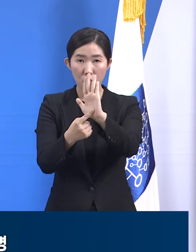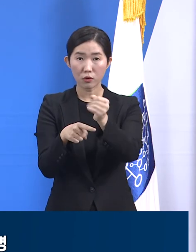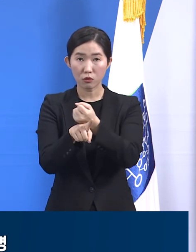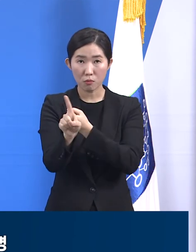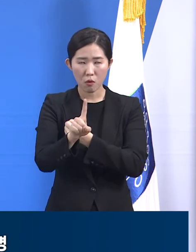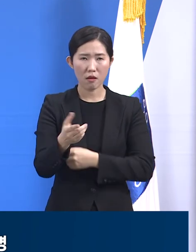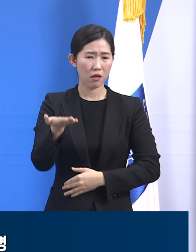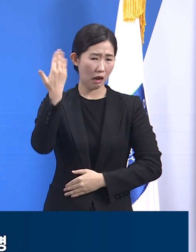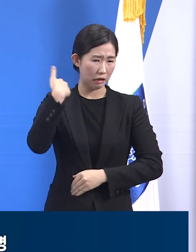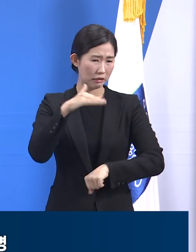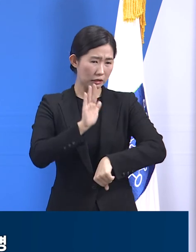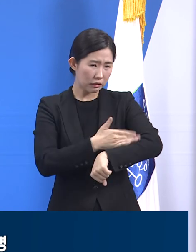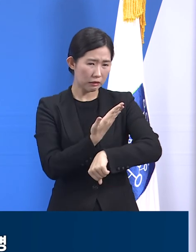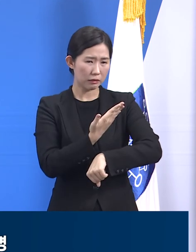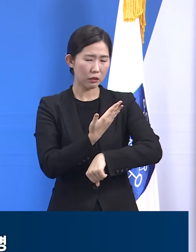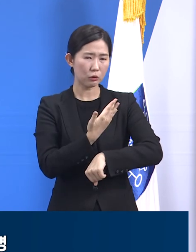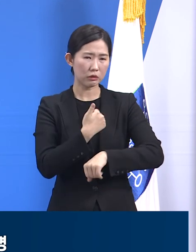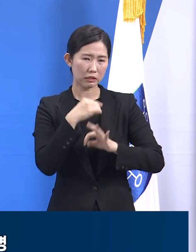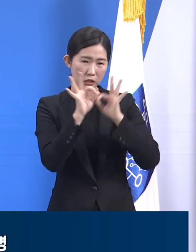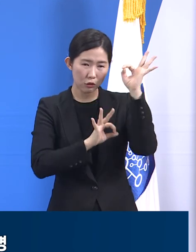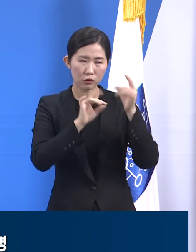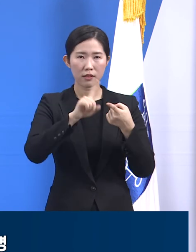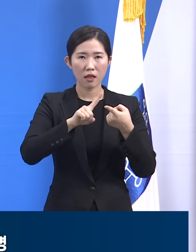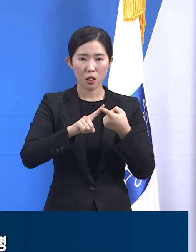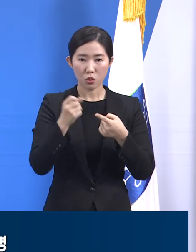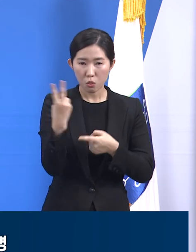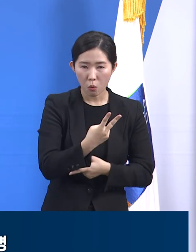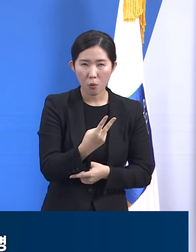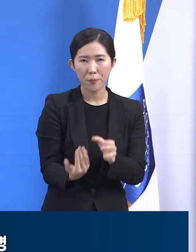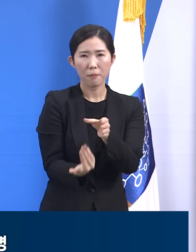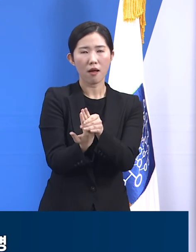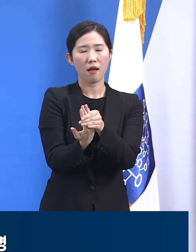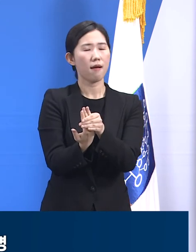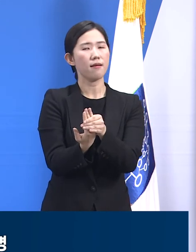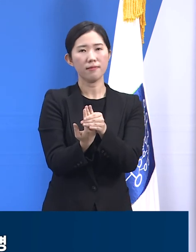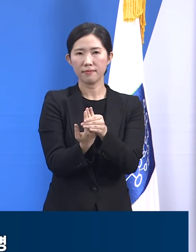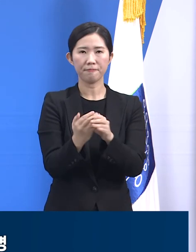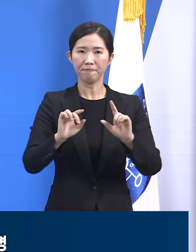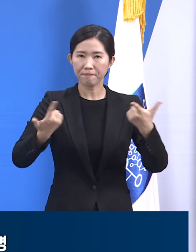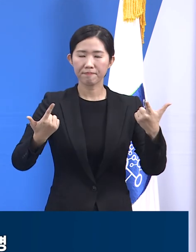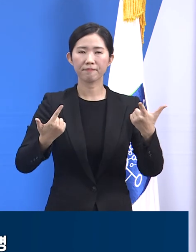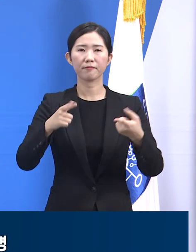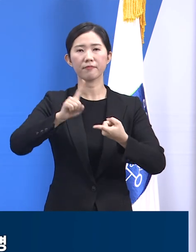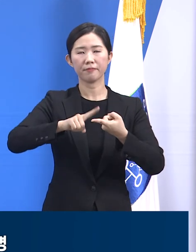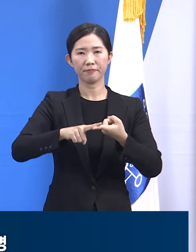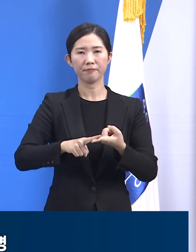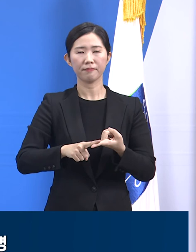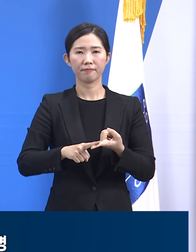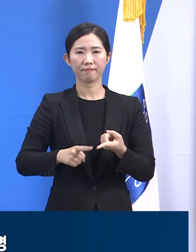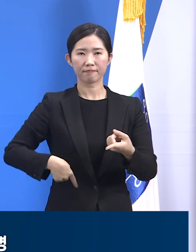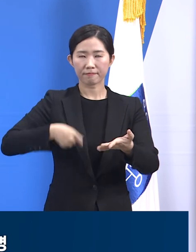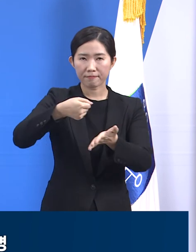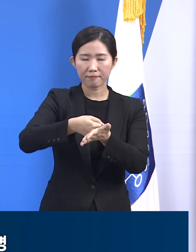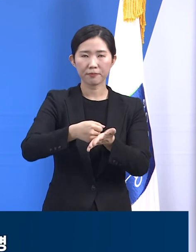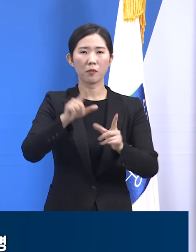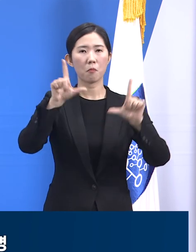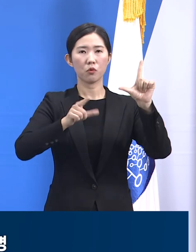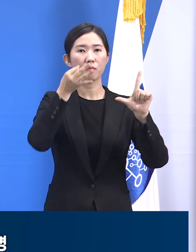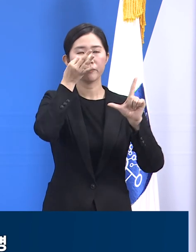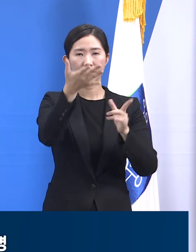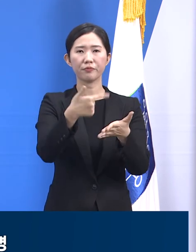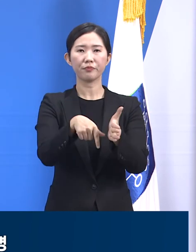위함입니다. 반성과 성찰을 통해 새로운 걸음을 내딛겠다는 그런 결의를 전하기